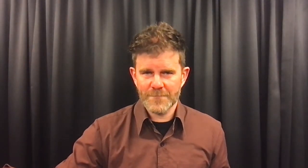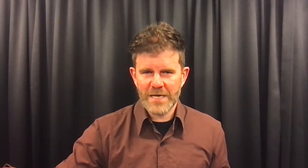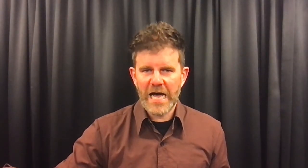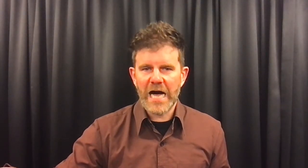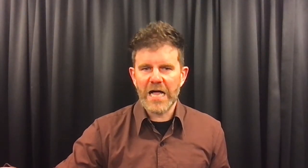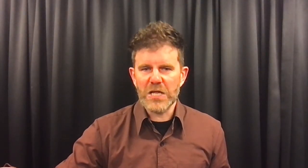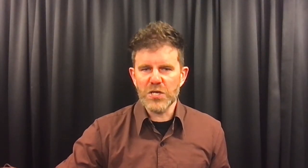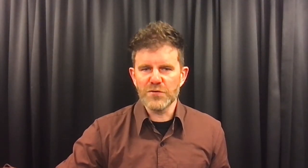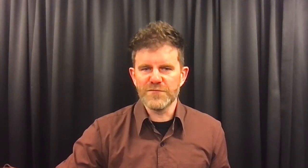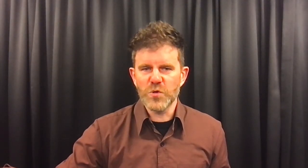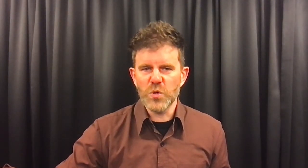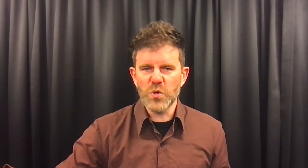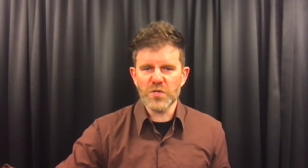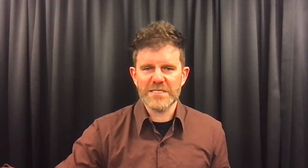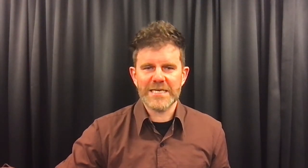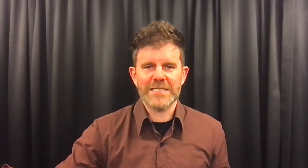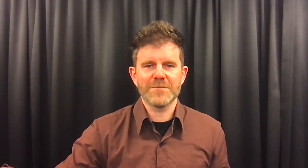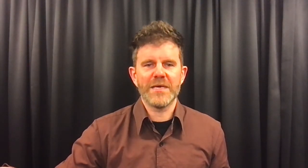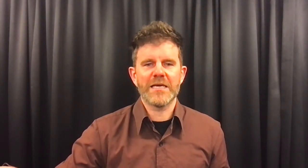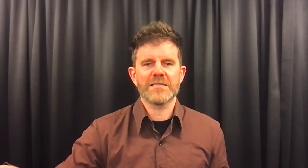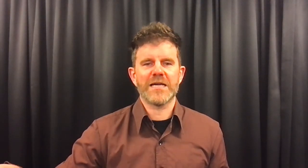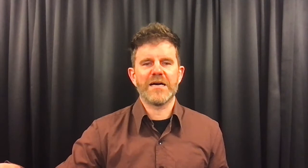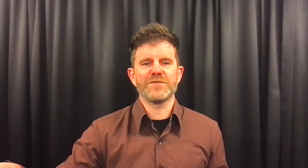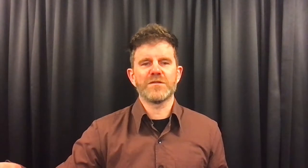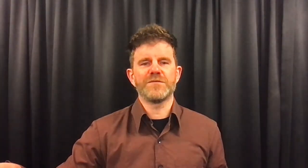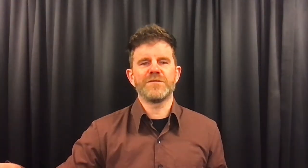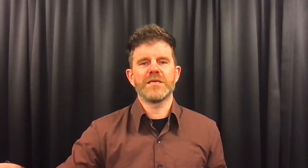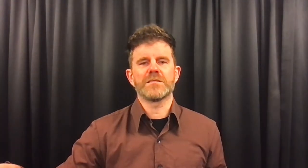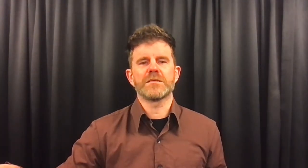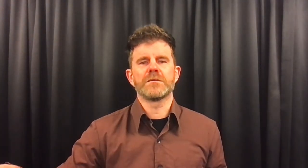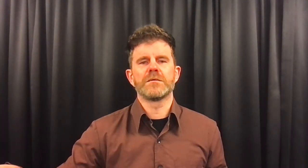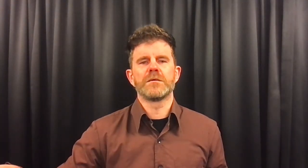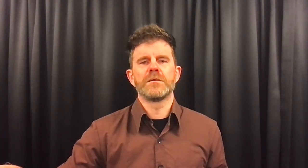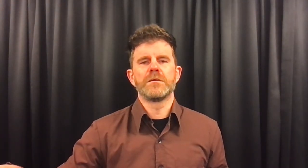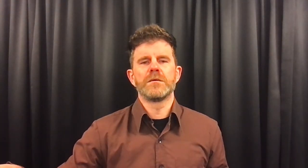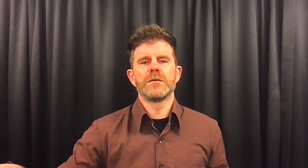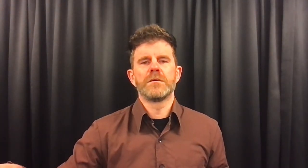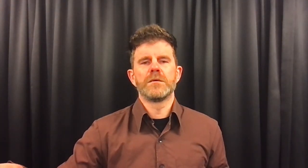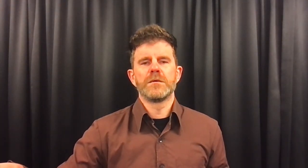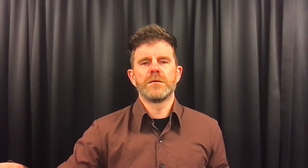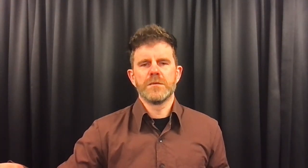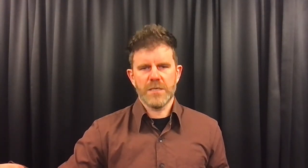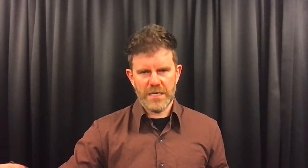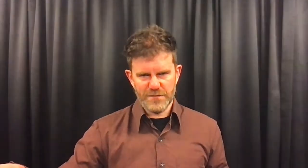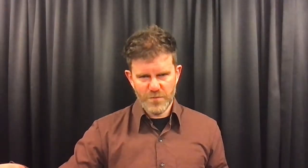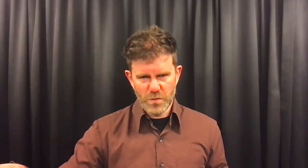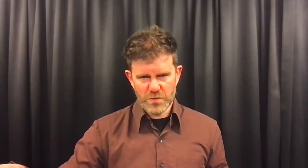Alle vogels zaten mee aan tafel te feesten. Alle vogels.